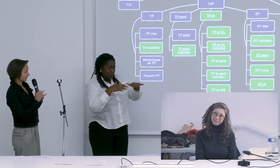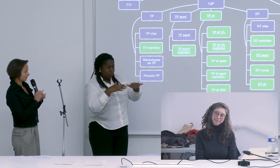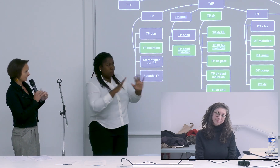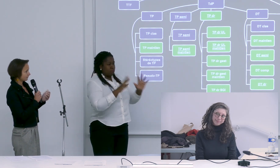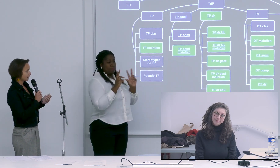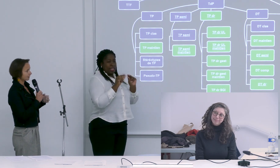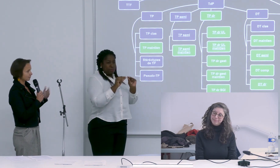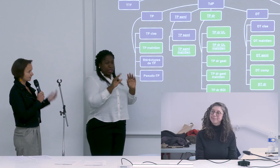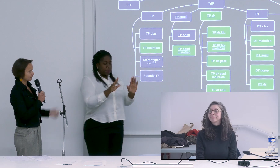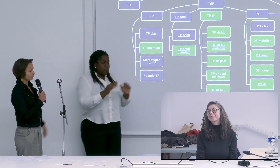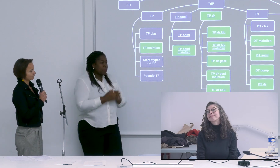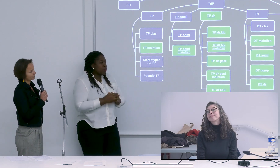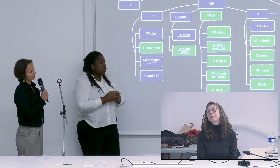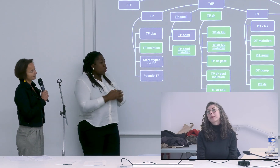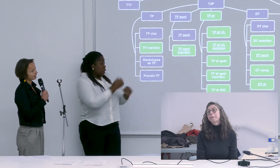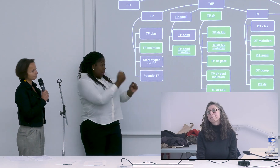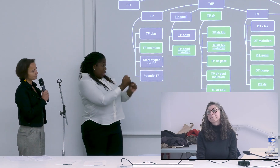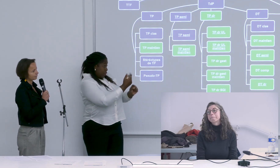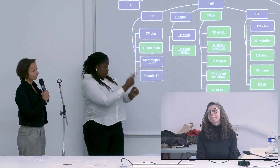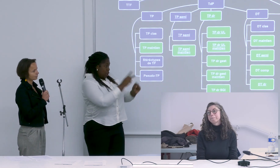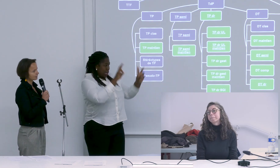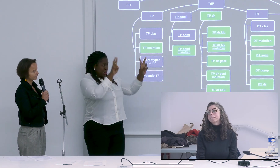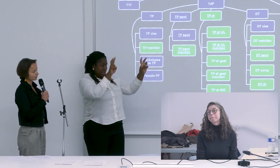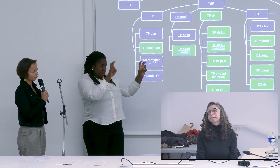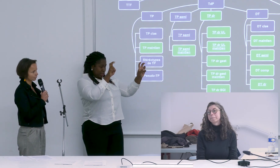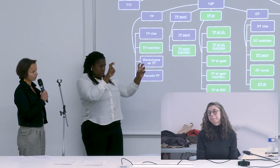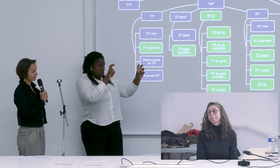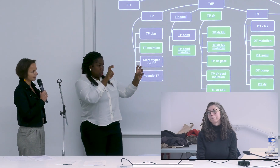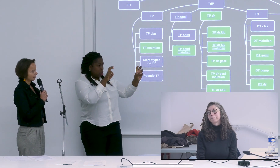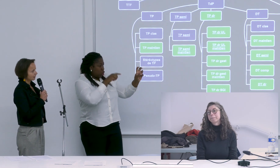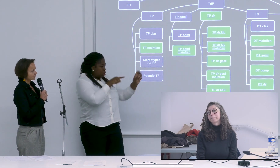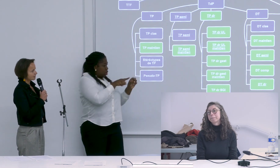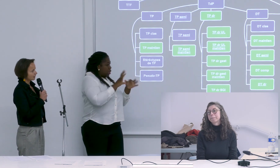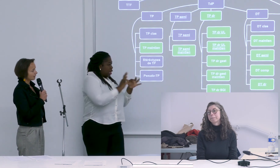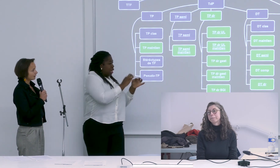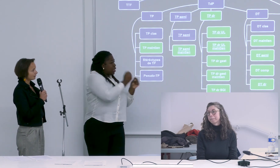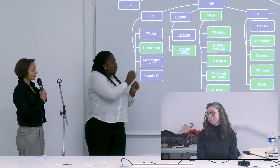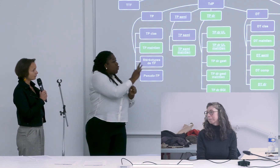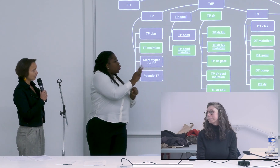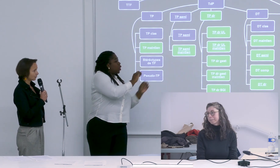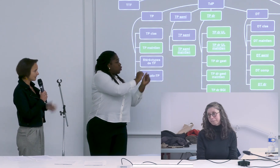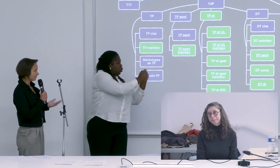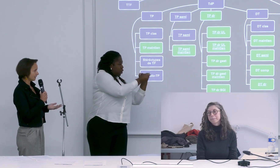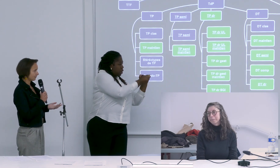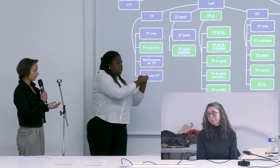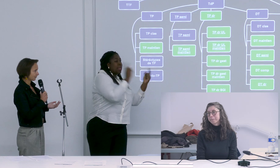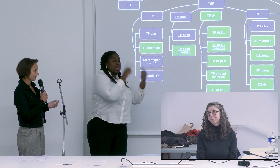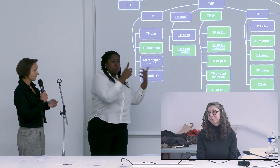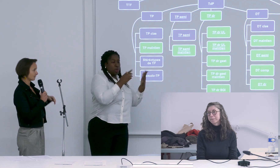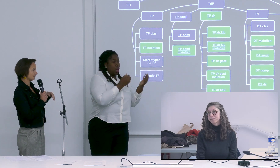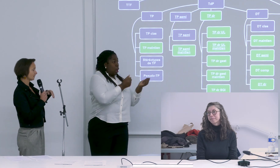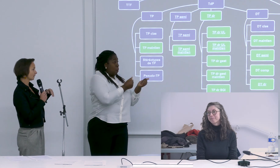de ton travail et aussi de l'article de François sur Changer c'est l'étude de la polysémie